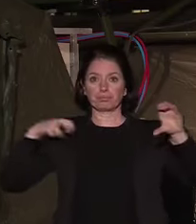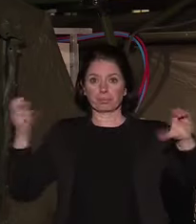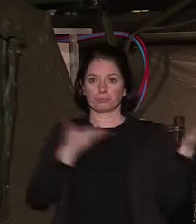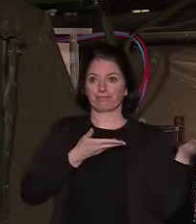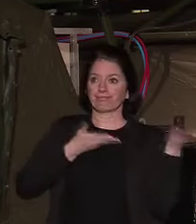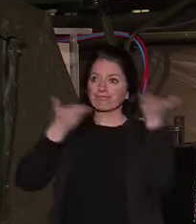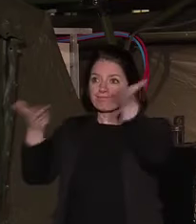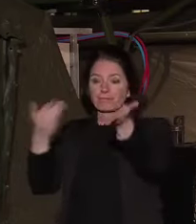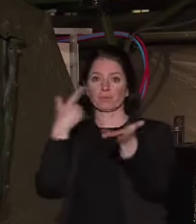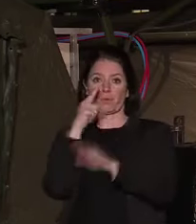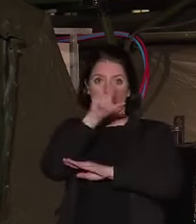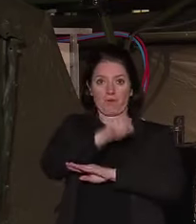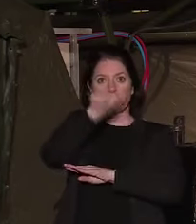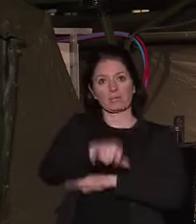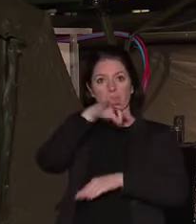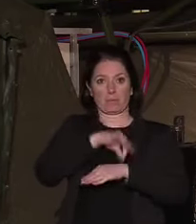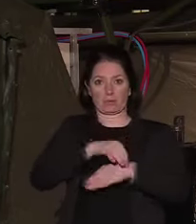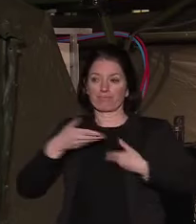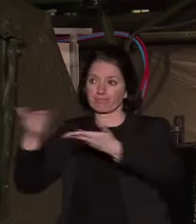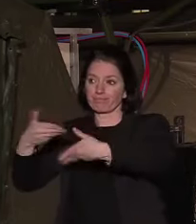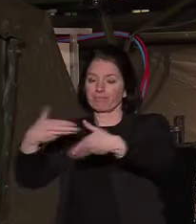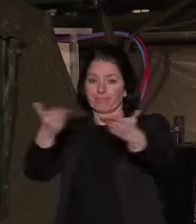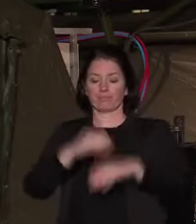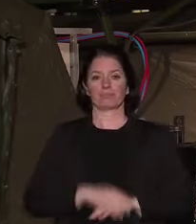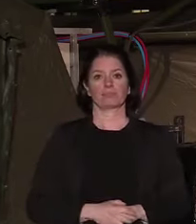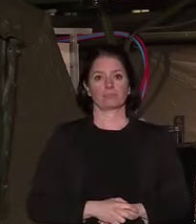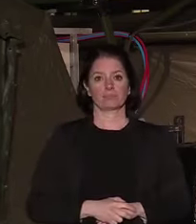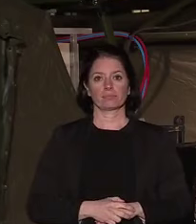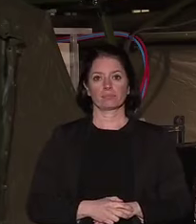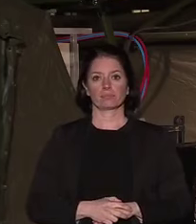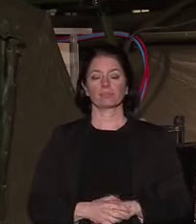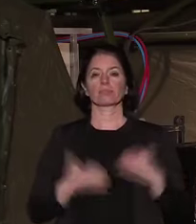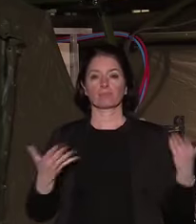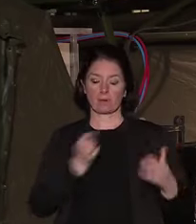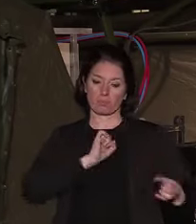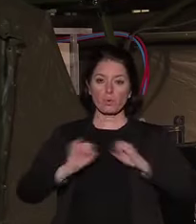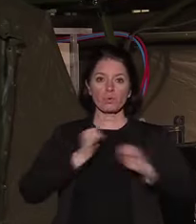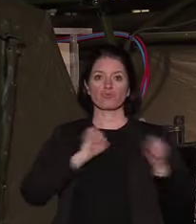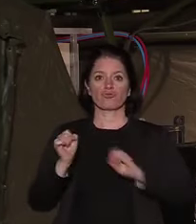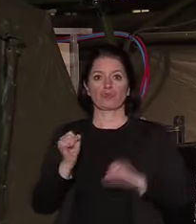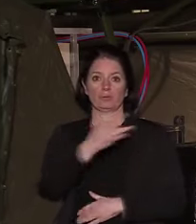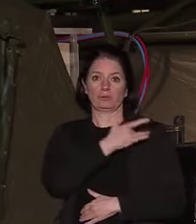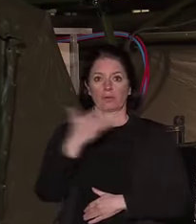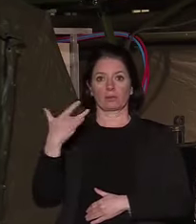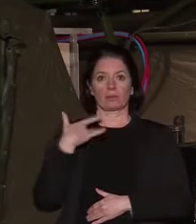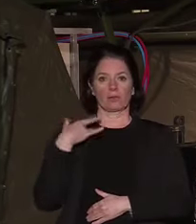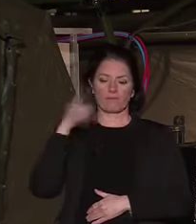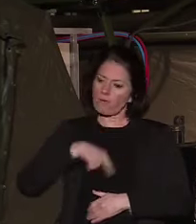patients à nouveau. La mobilisation de nos systèmes de santé est totale.